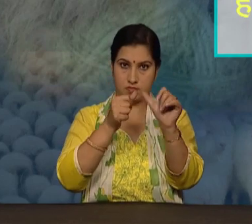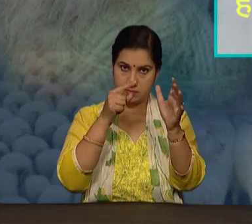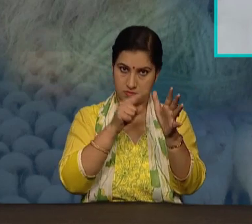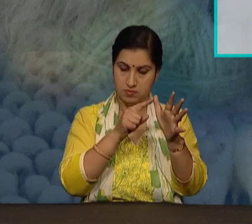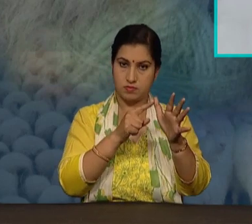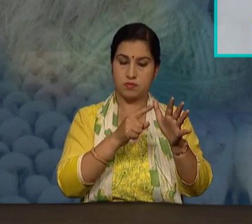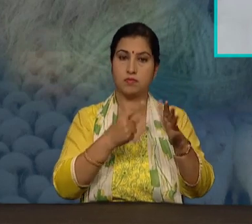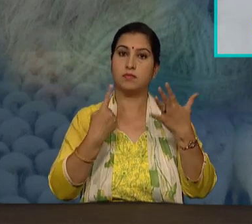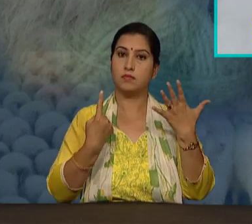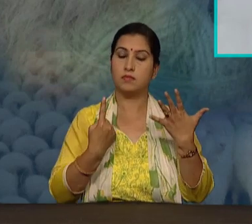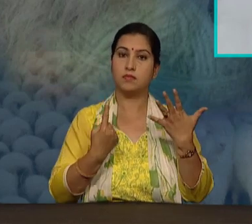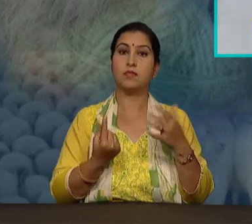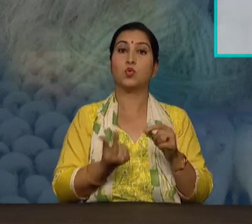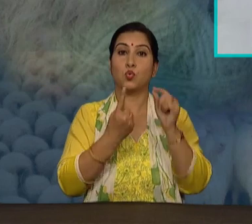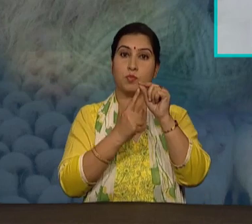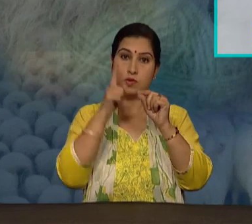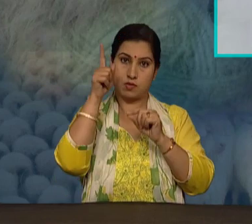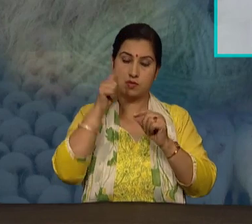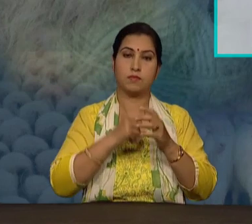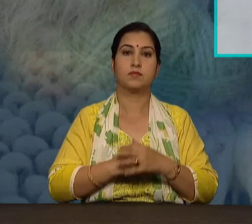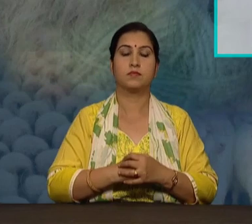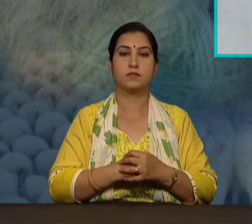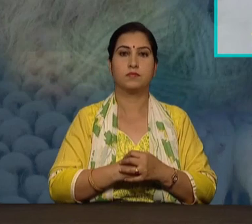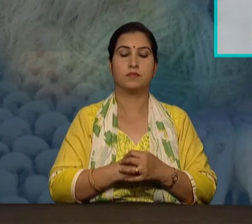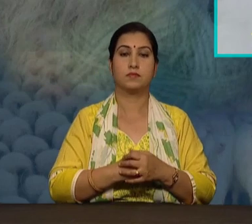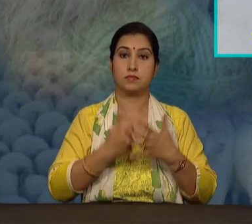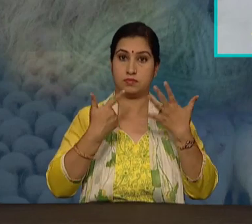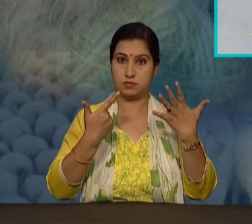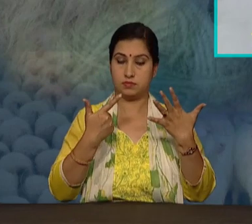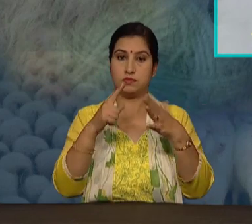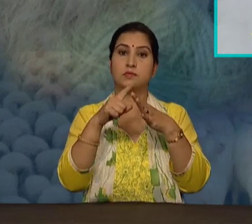उत्तर प्रदेश, जम्मु और कश्मीर